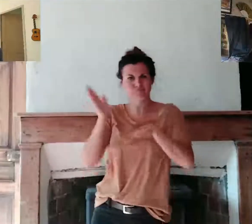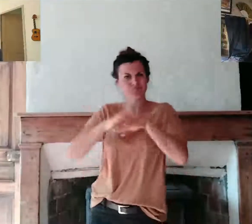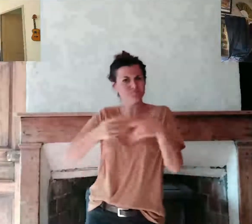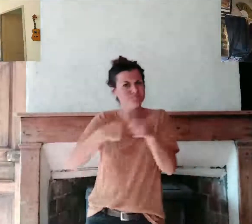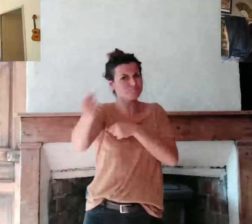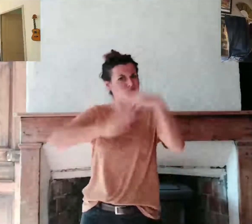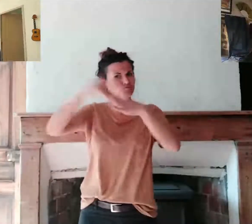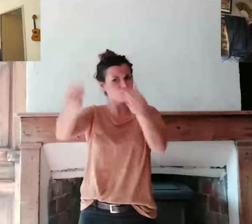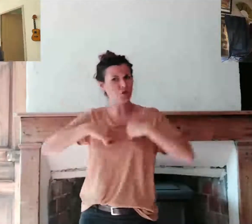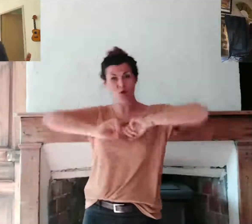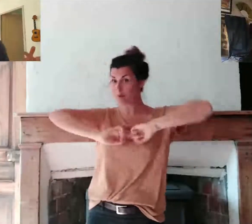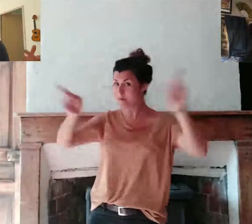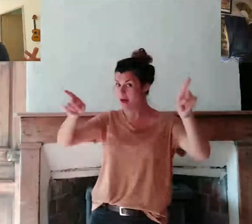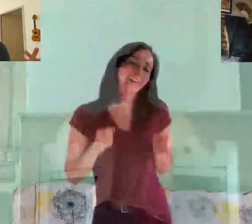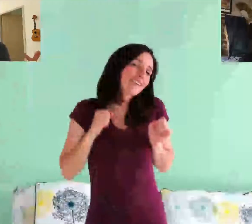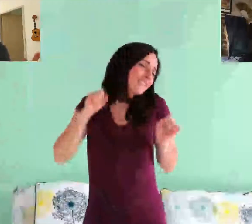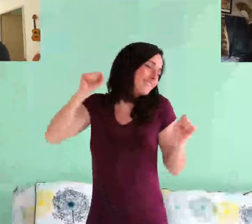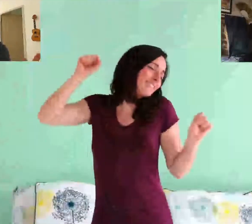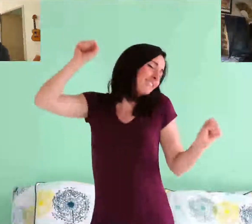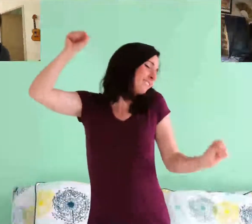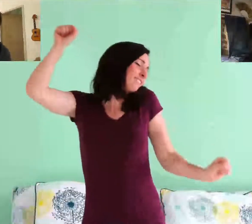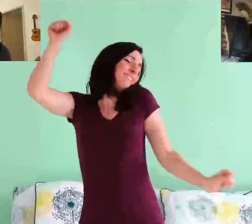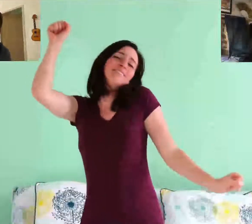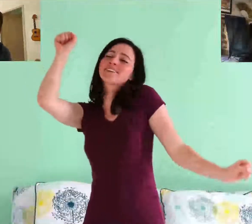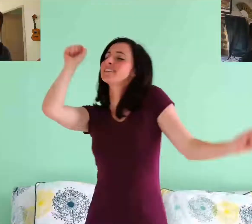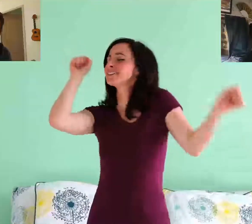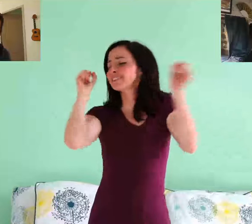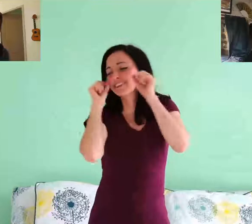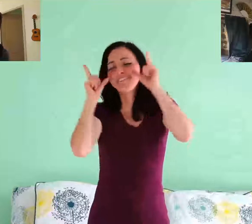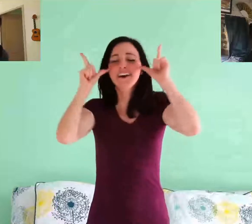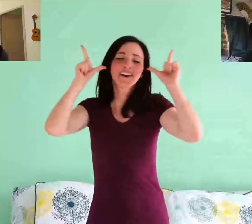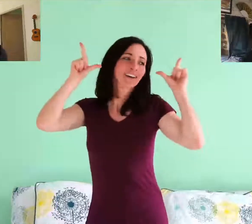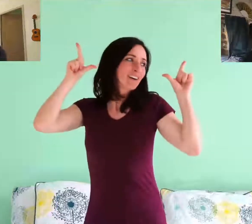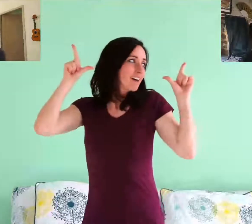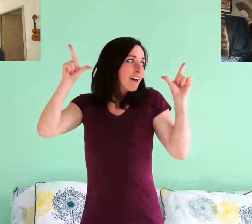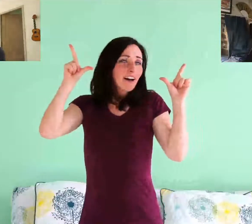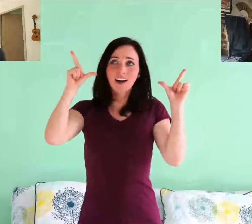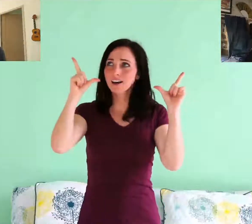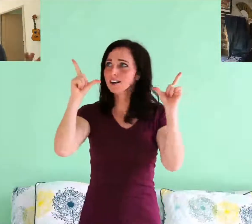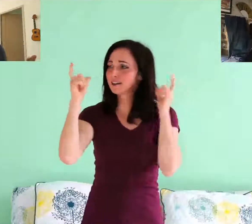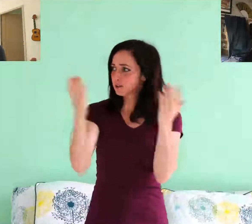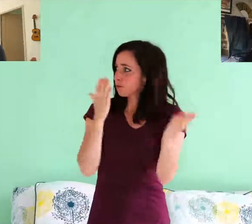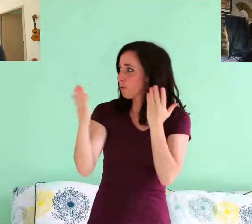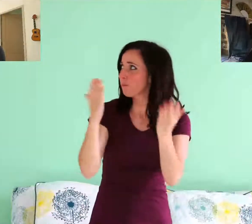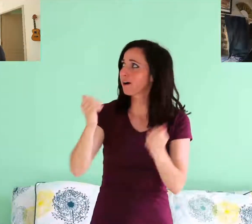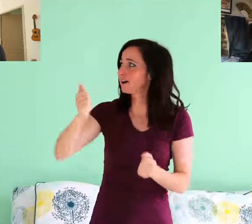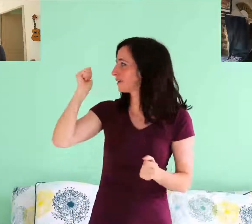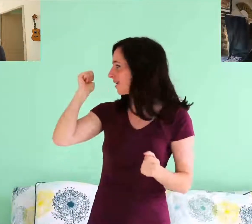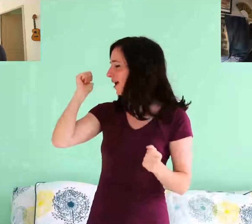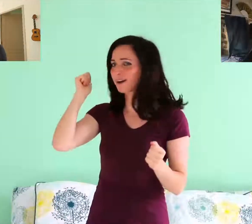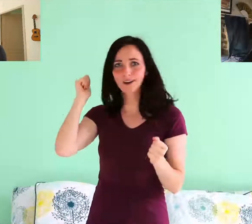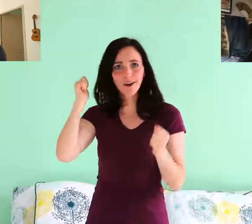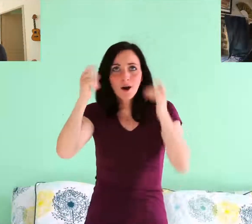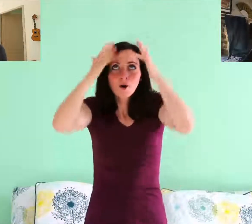C'est pas la joie Et je me suis réveillé Bien plus